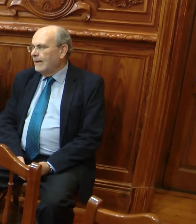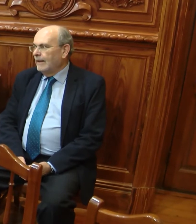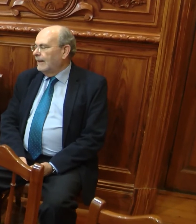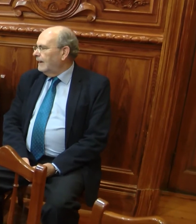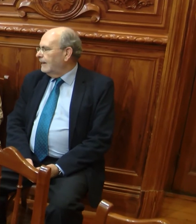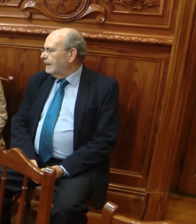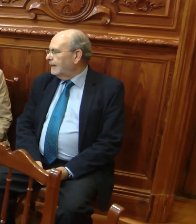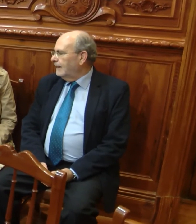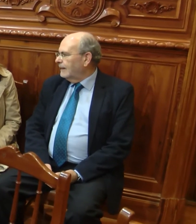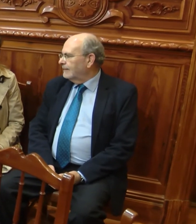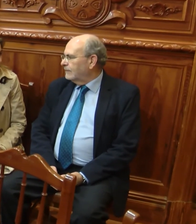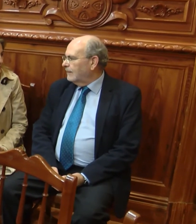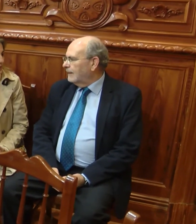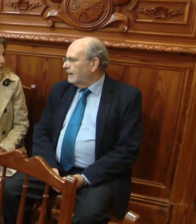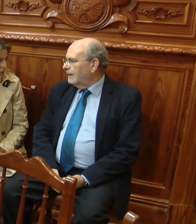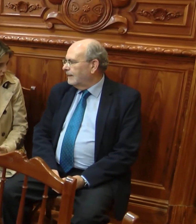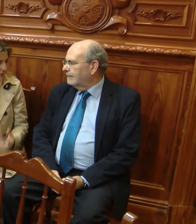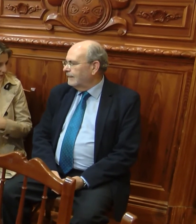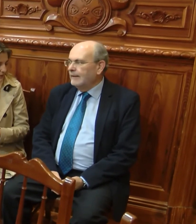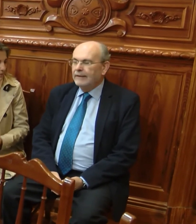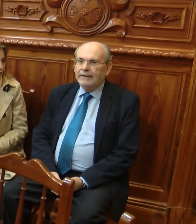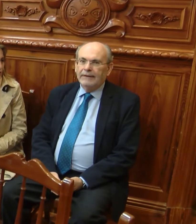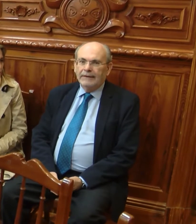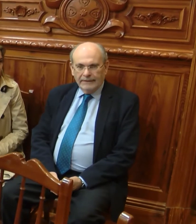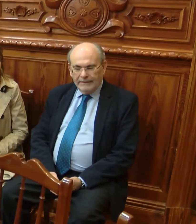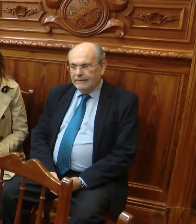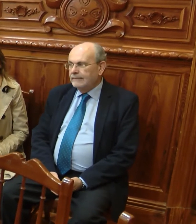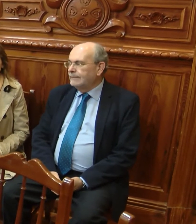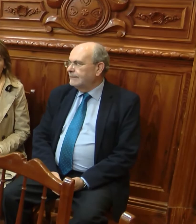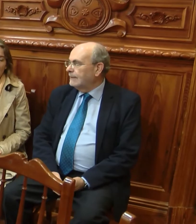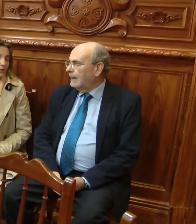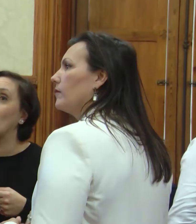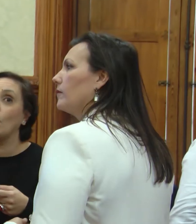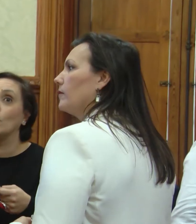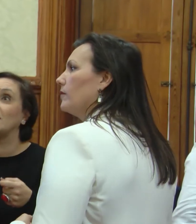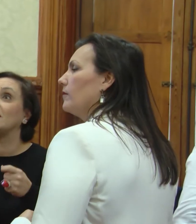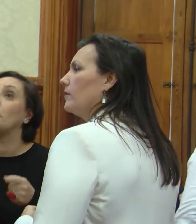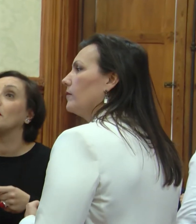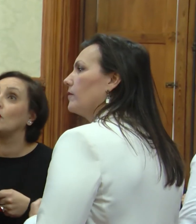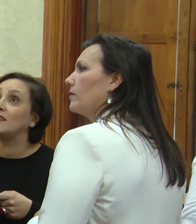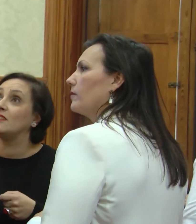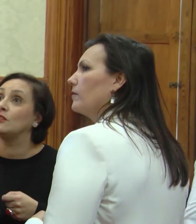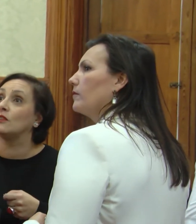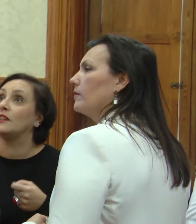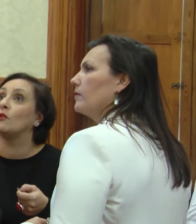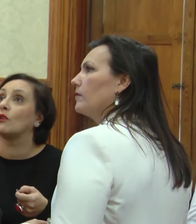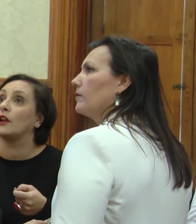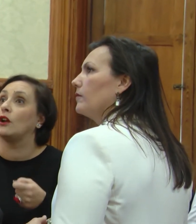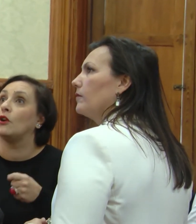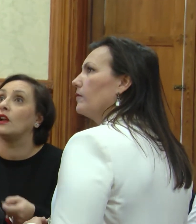difusión de cuanta información y documentación pueda resultar de nuestro interés. Optimizar recursos en materia de políticas de igualdad.